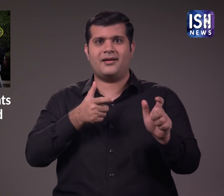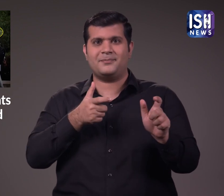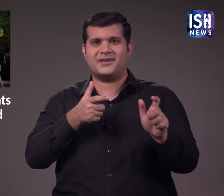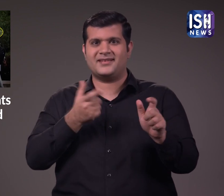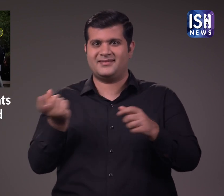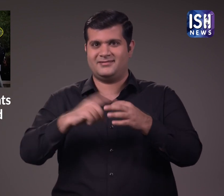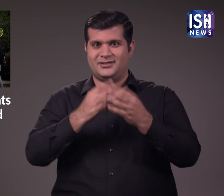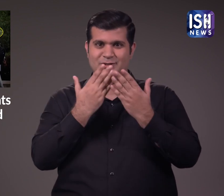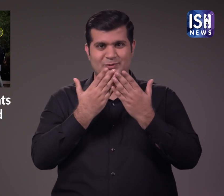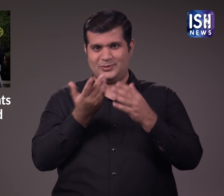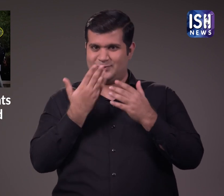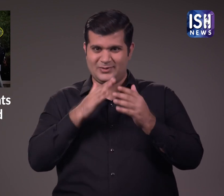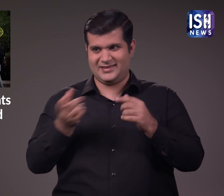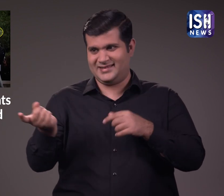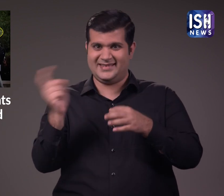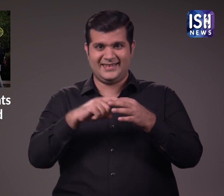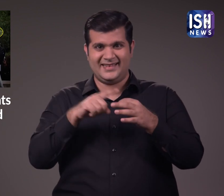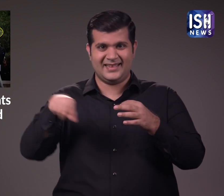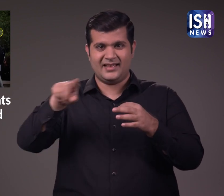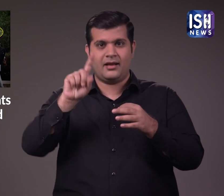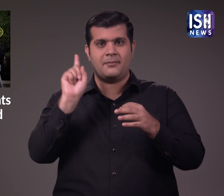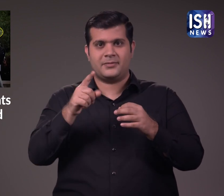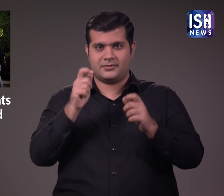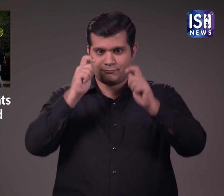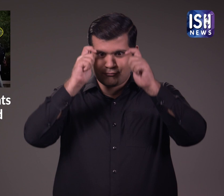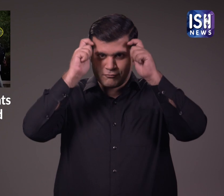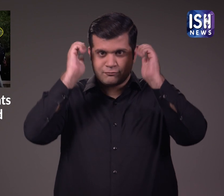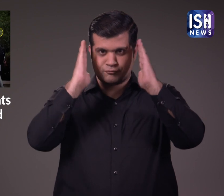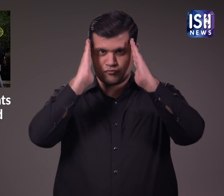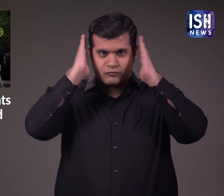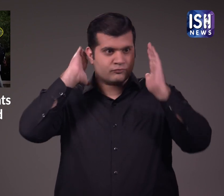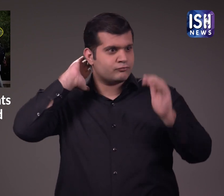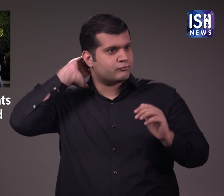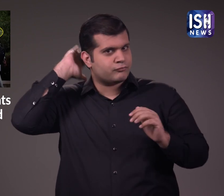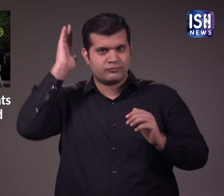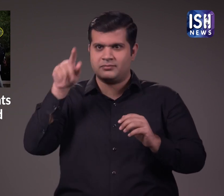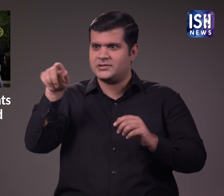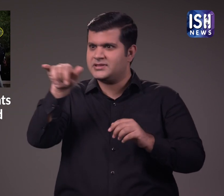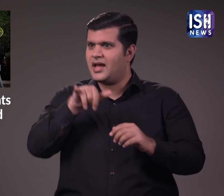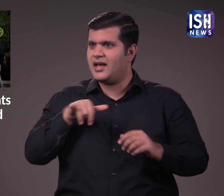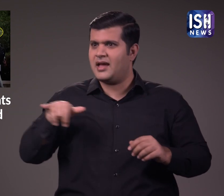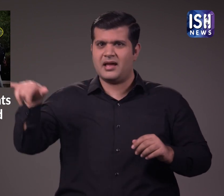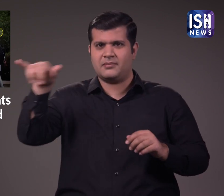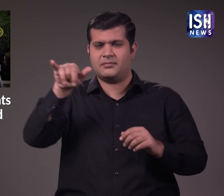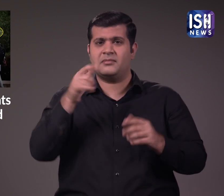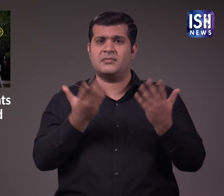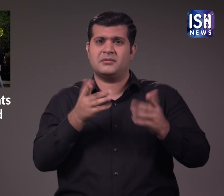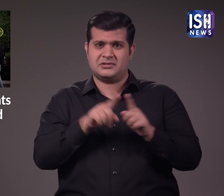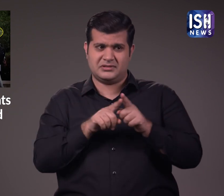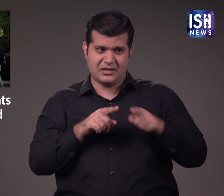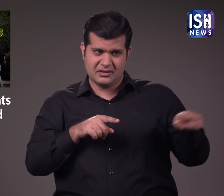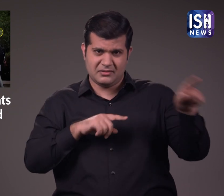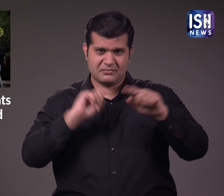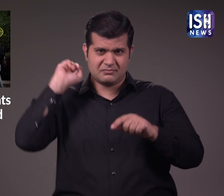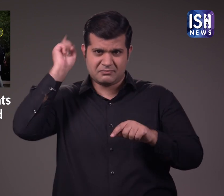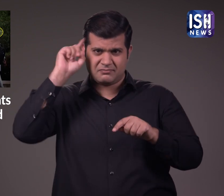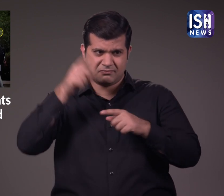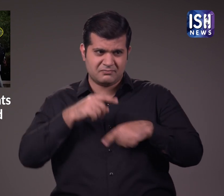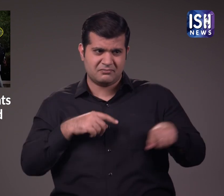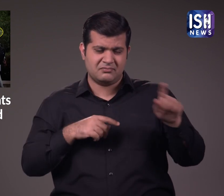जैसे सेना में भरती होने के दौरान सभी छात्रों के बाल एक जैसे छोटे-छोटे होते है शायद ये छात्र भी मिलिटरी हैरकट की साथ